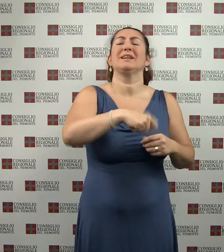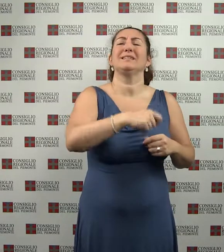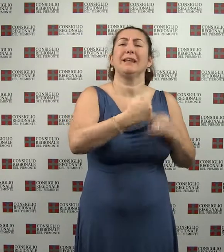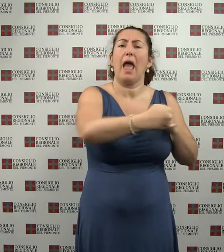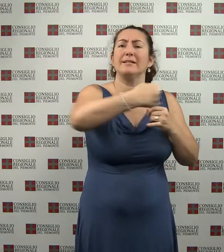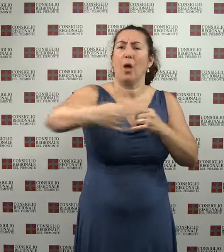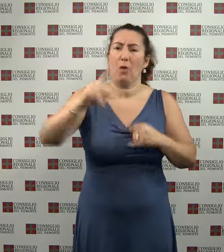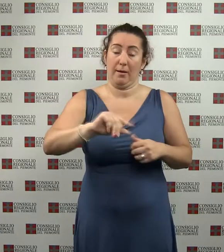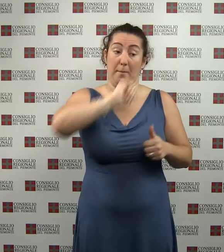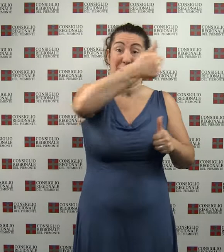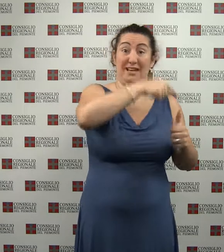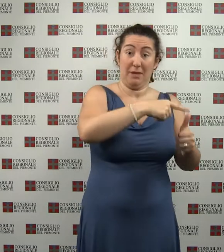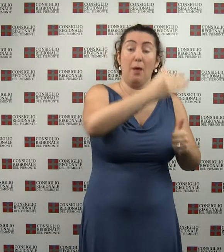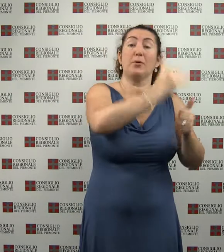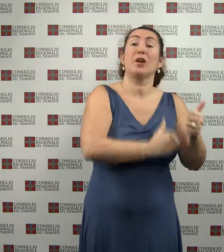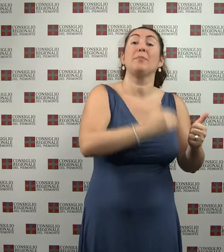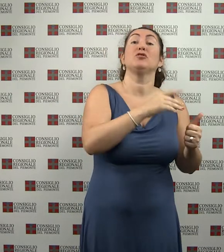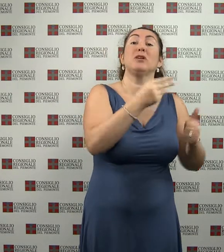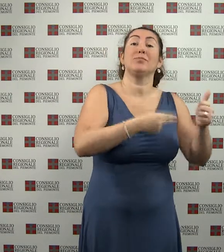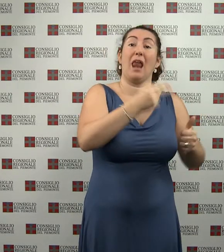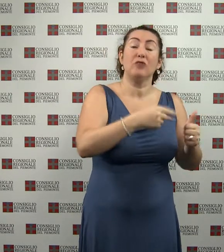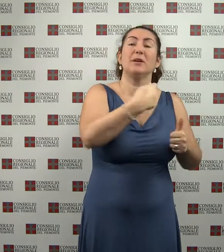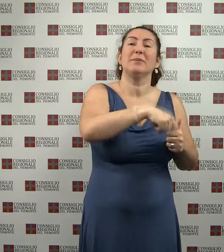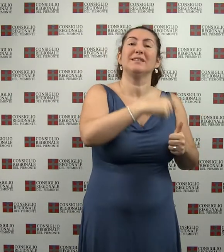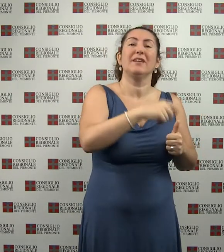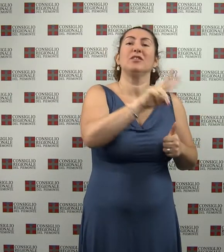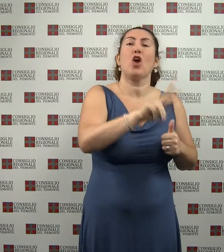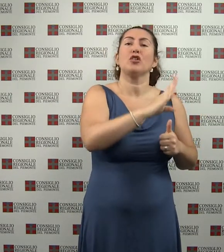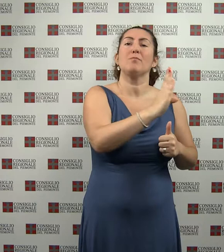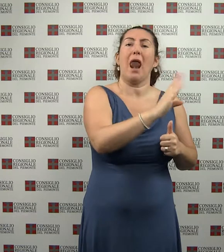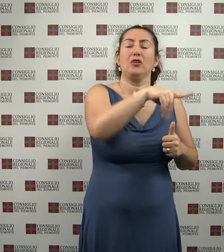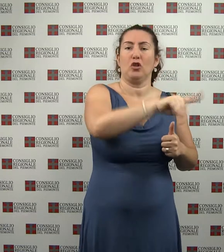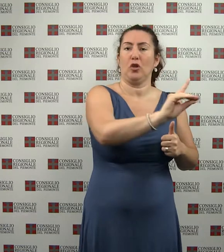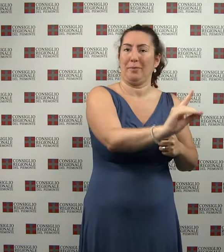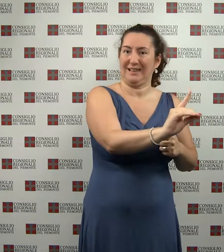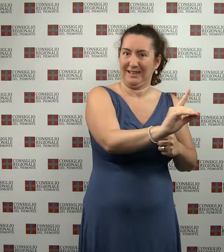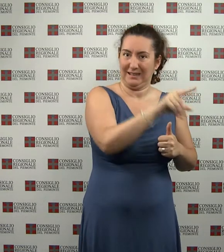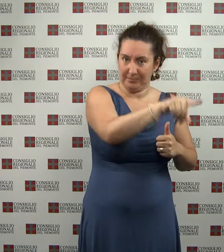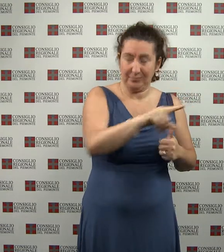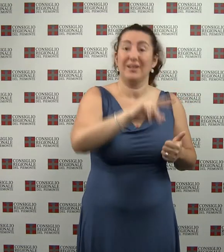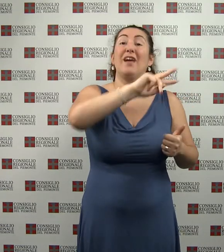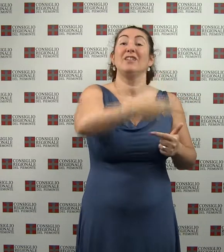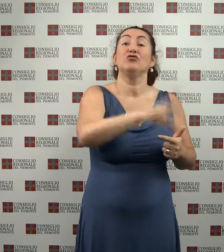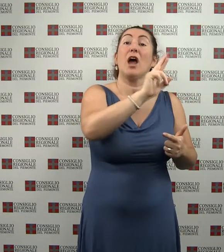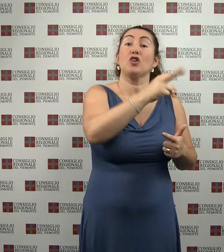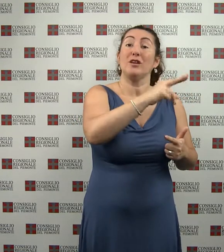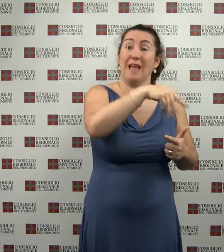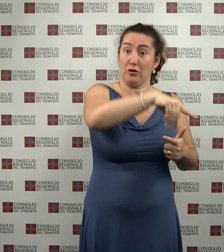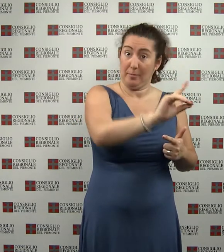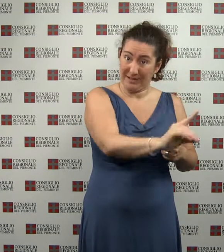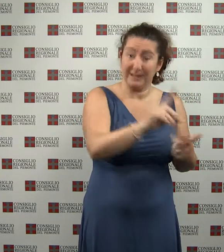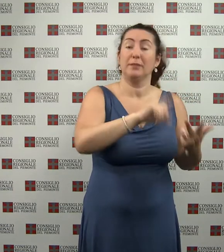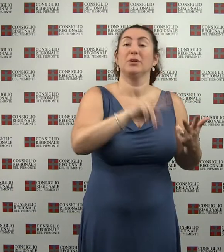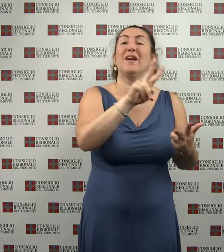Programmazione e bilancio, Presidente Vittorio Barazzotto, Partito Democratico, Vice Elvio Rostagno, PD e Gianluca Vignale,